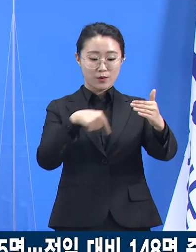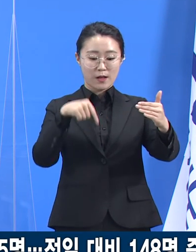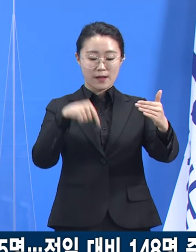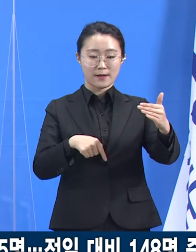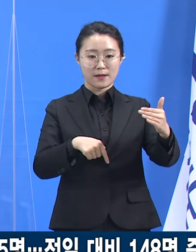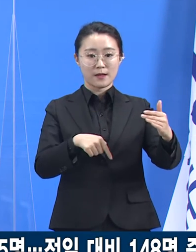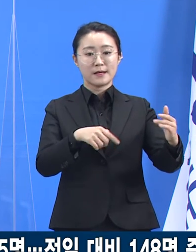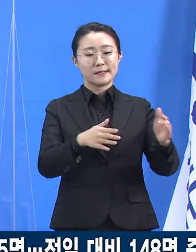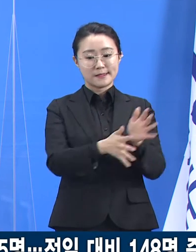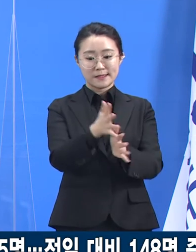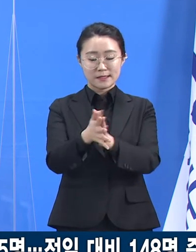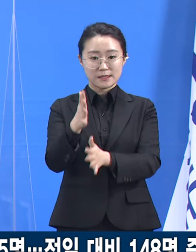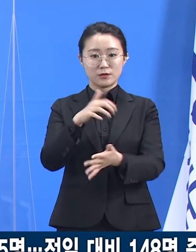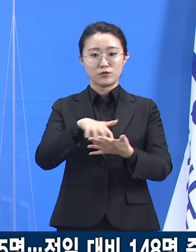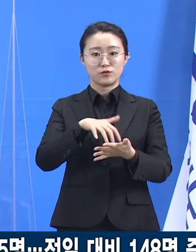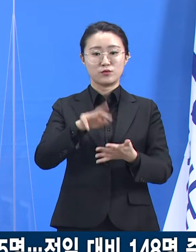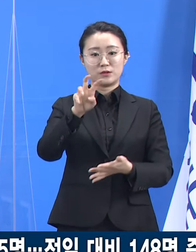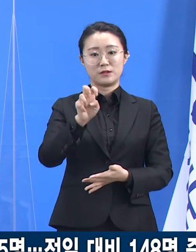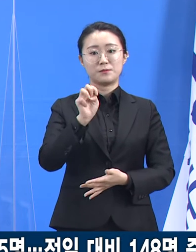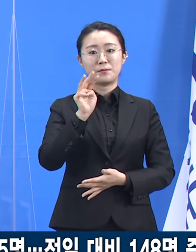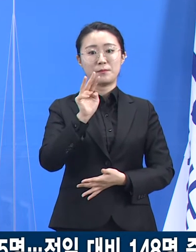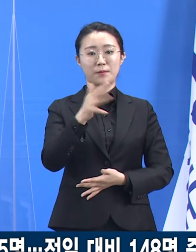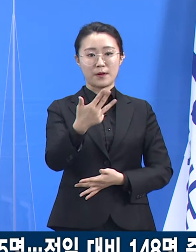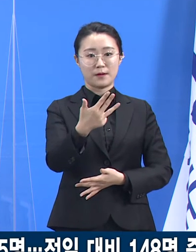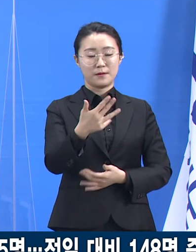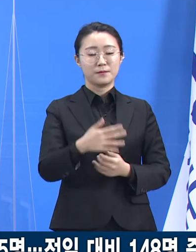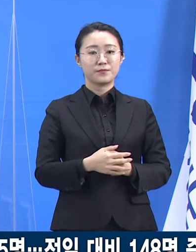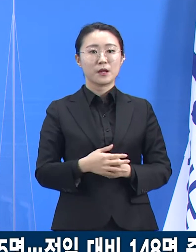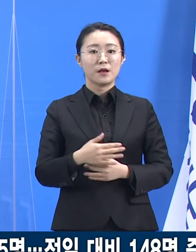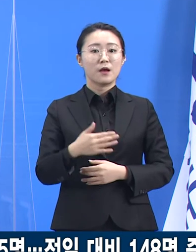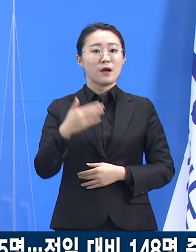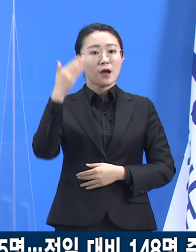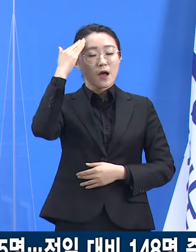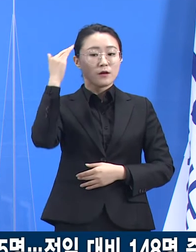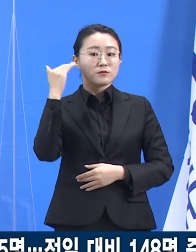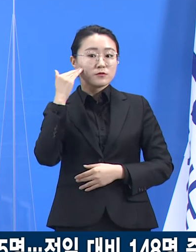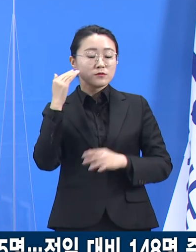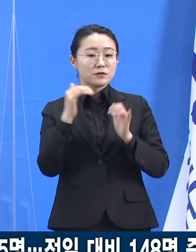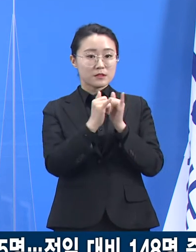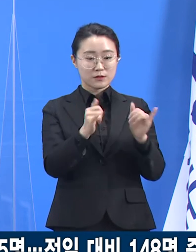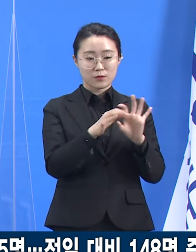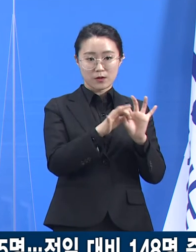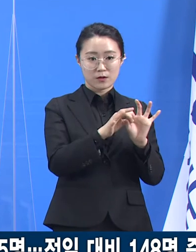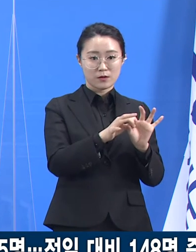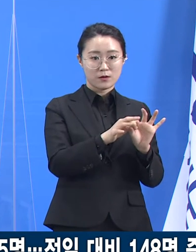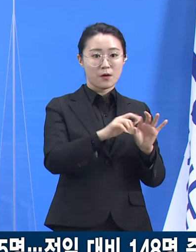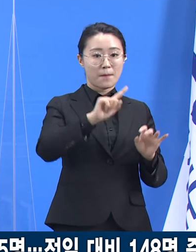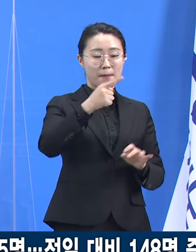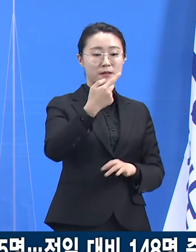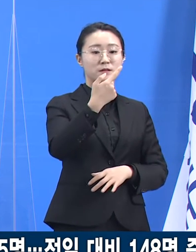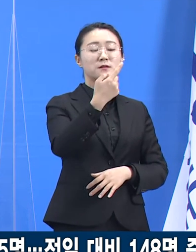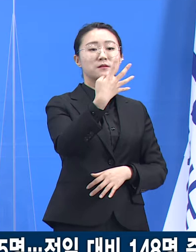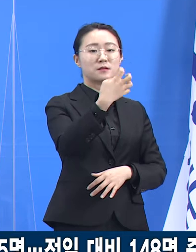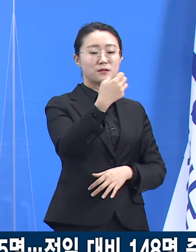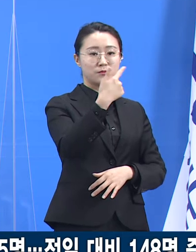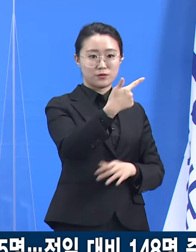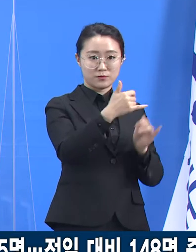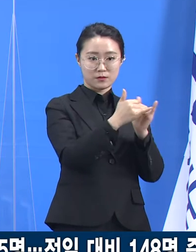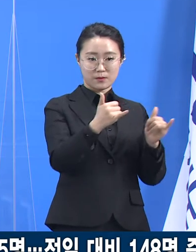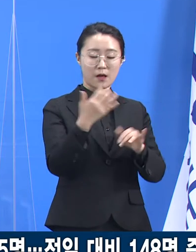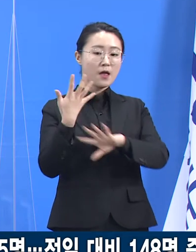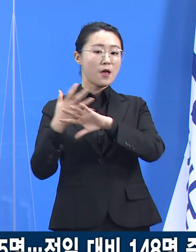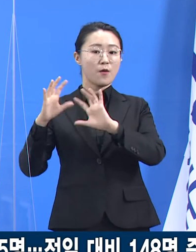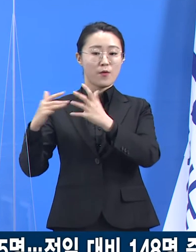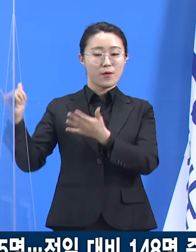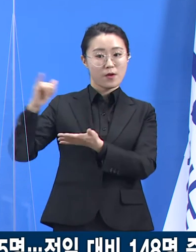국내 발생이 146명이며 해외 유입 관련은 2명입니다. 신규 확진자